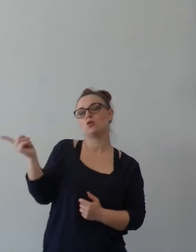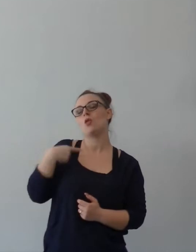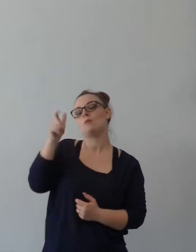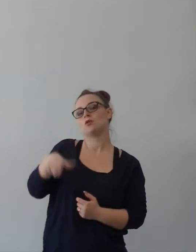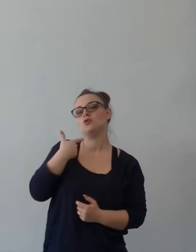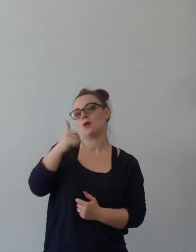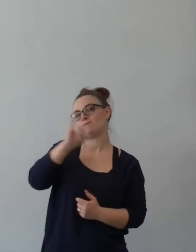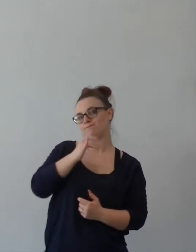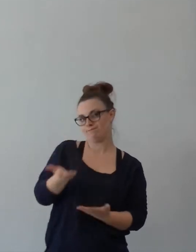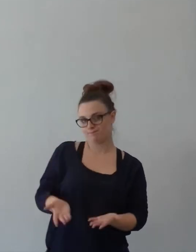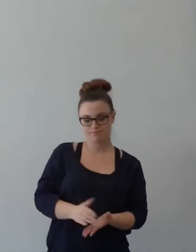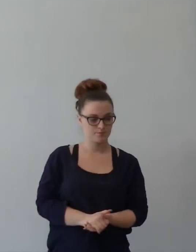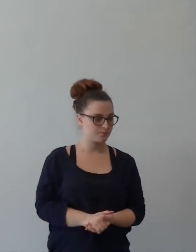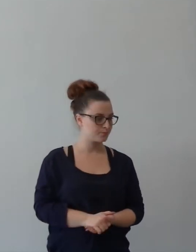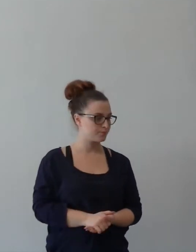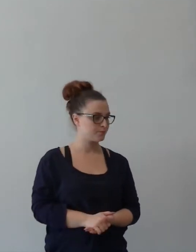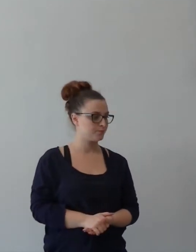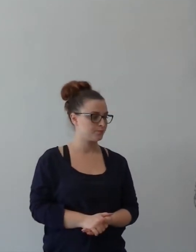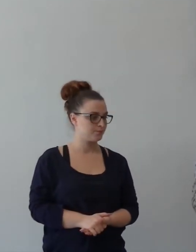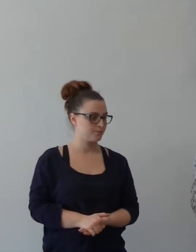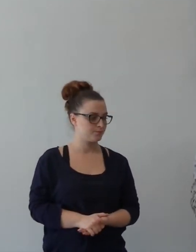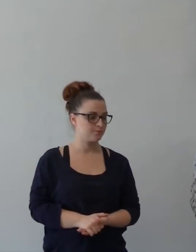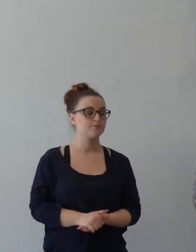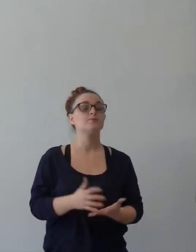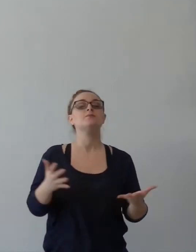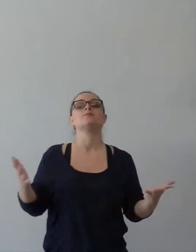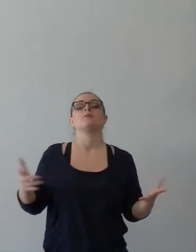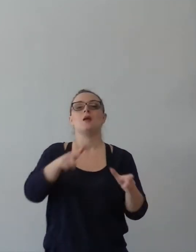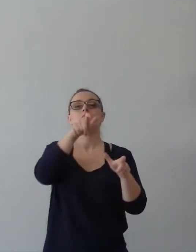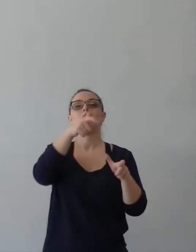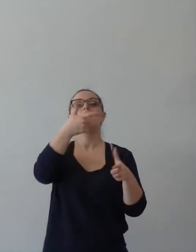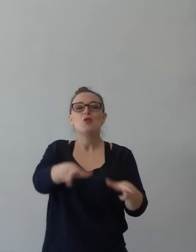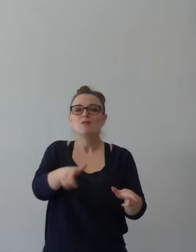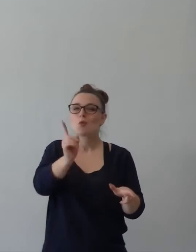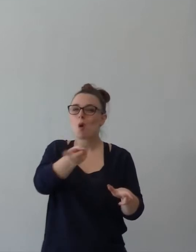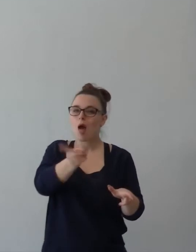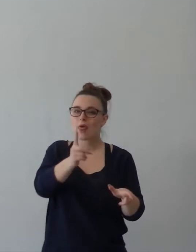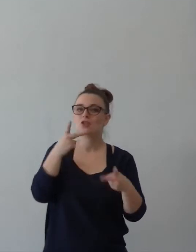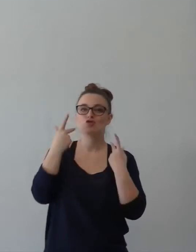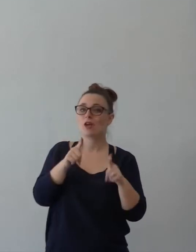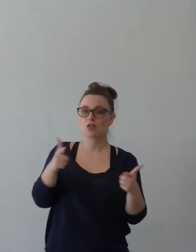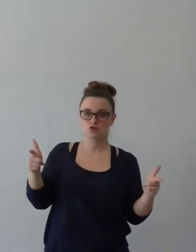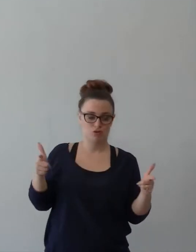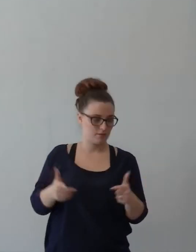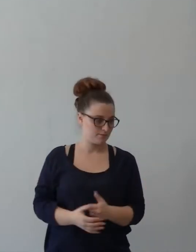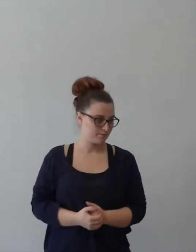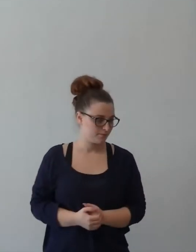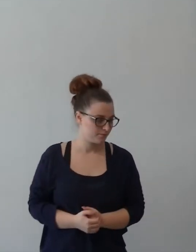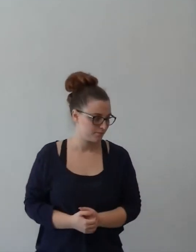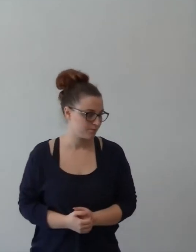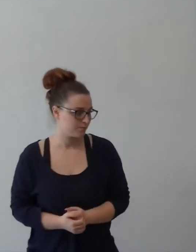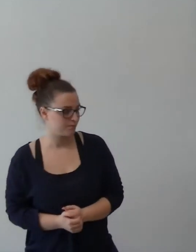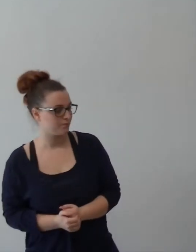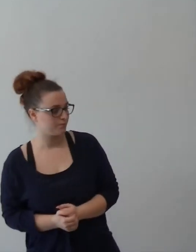motivi più grandi del perché le persone si suicidano è la mancanza di gioia nell'anno vita, la mancanza di